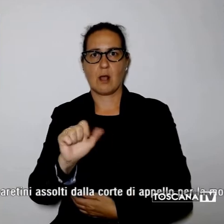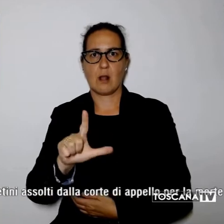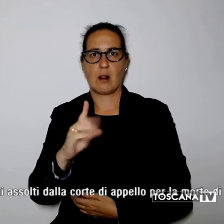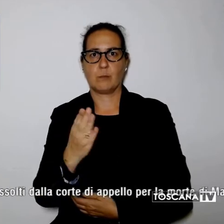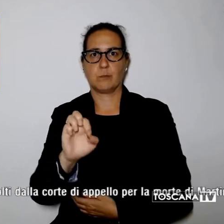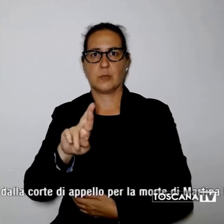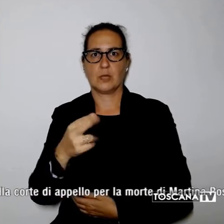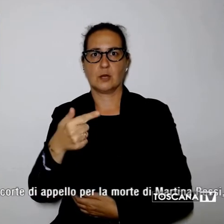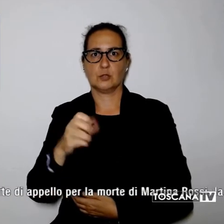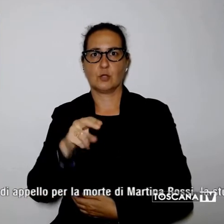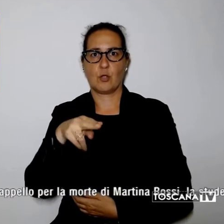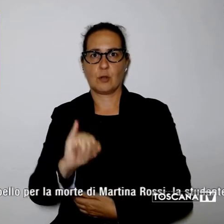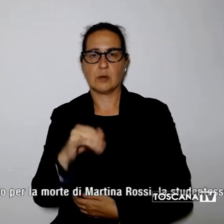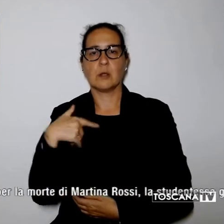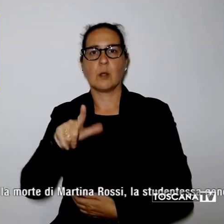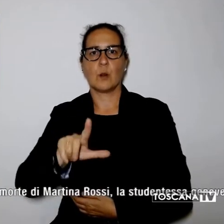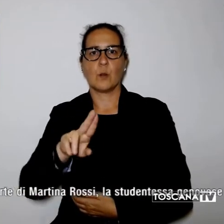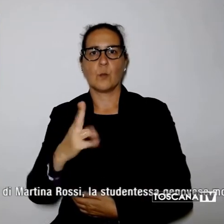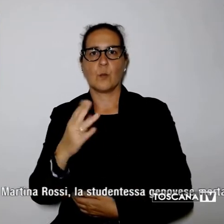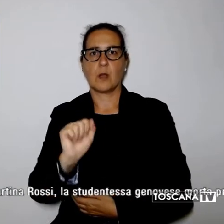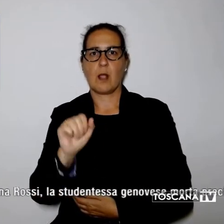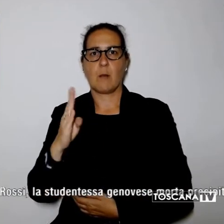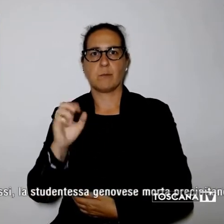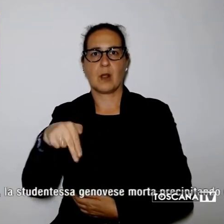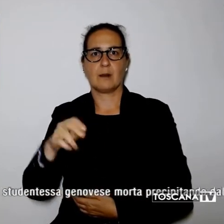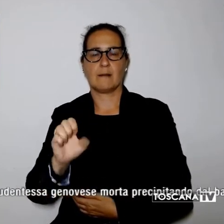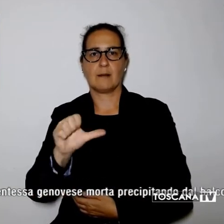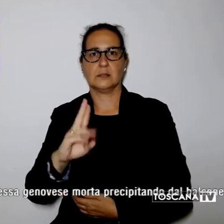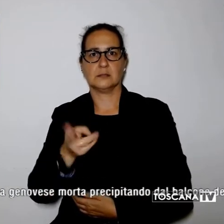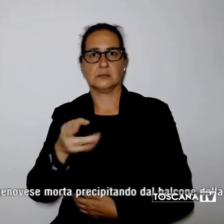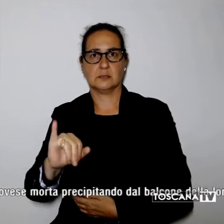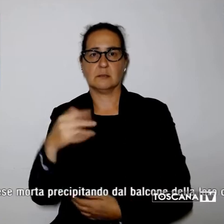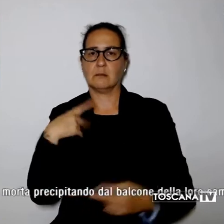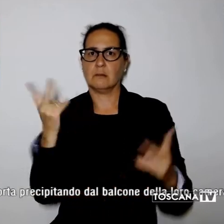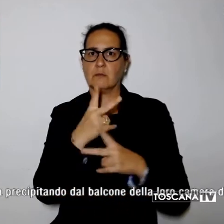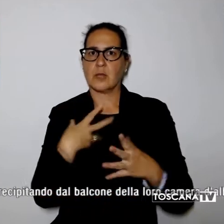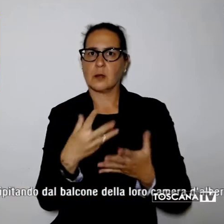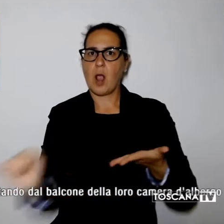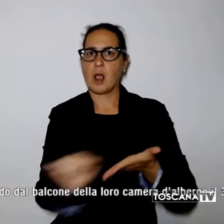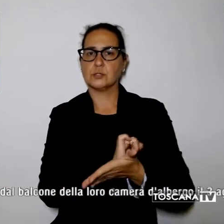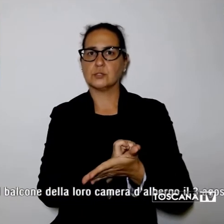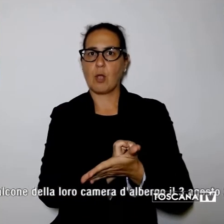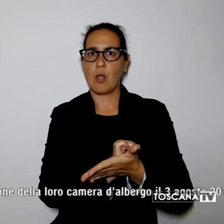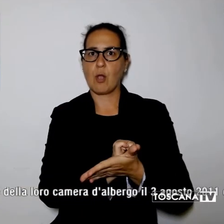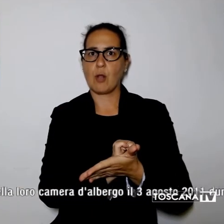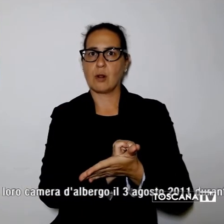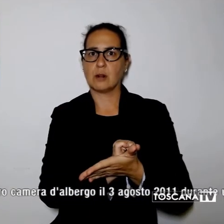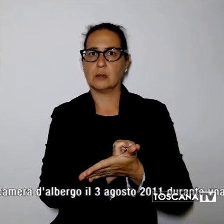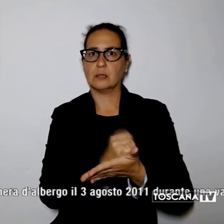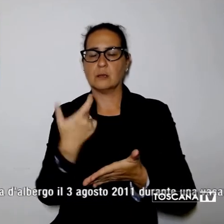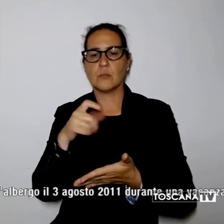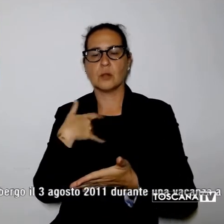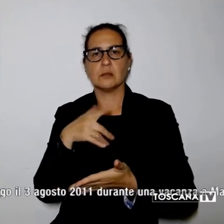Vanneschi, i due aretini assolti dalla Corte di Appello per la morte di Martina